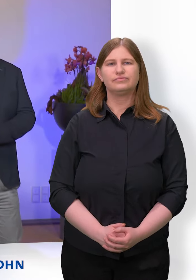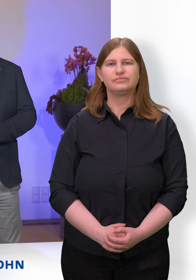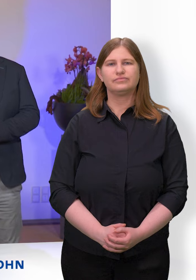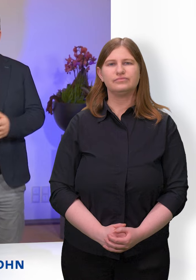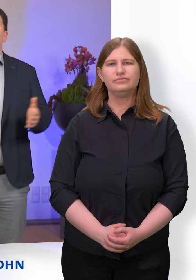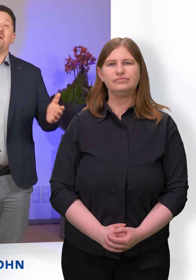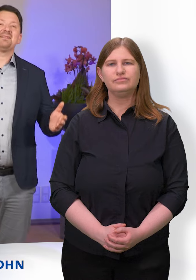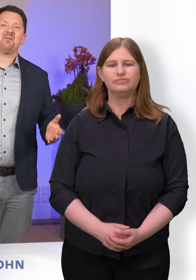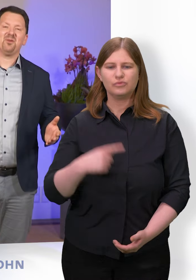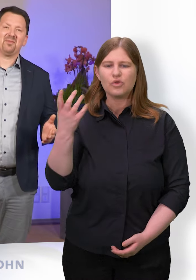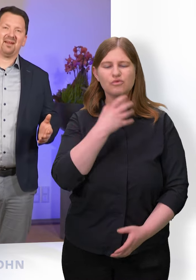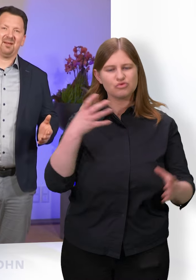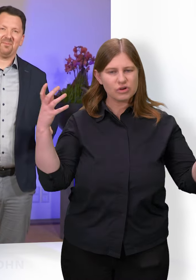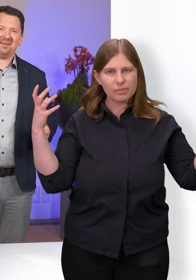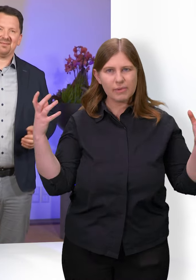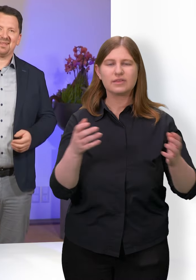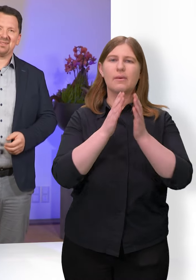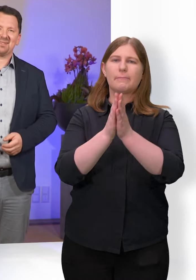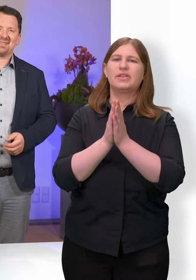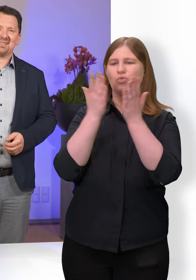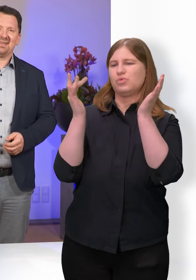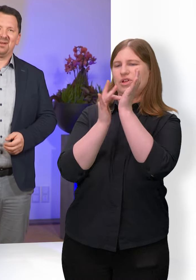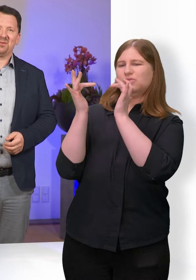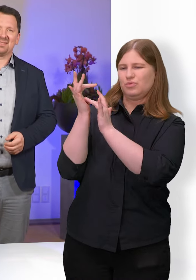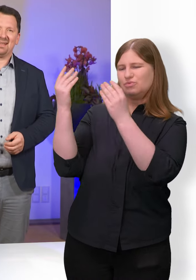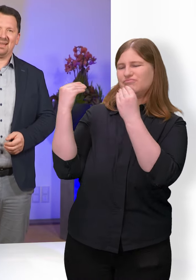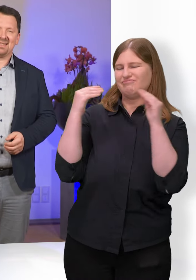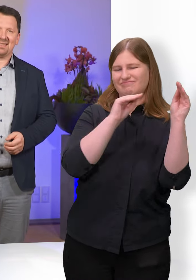Und gemeinsam wollen wir beten, wie Jesus es uns gelehrt hat.